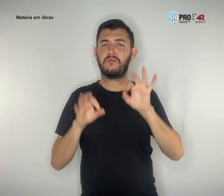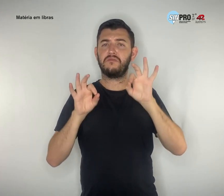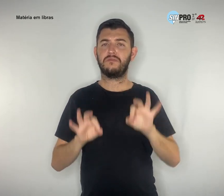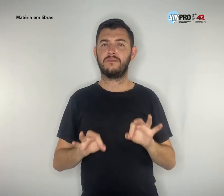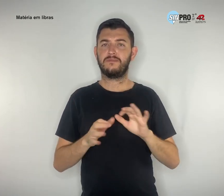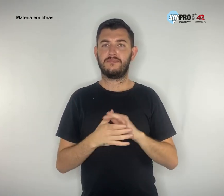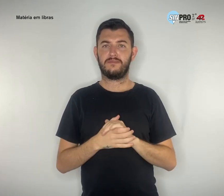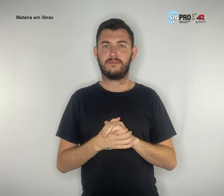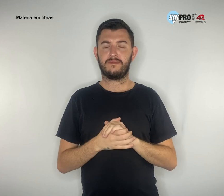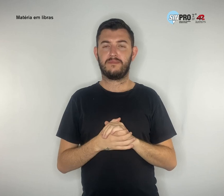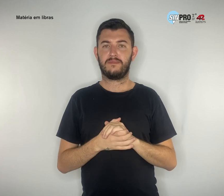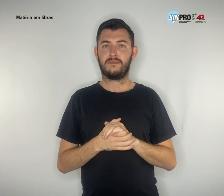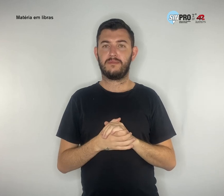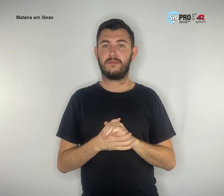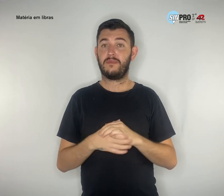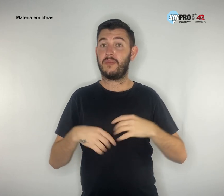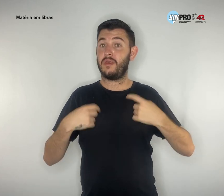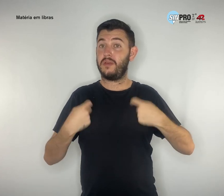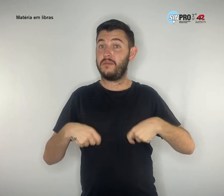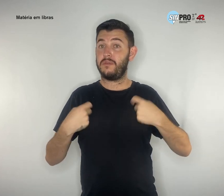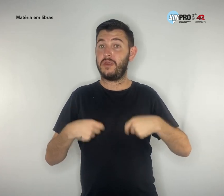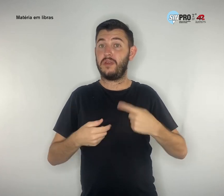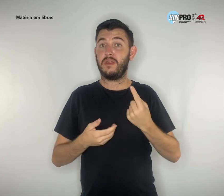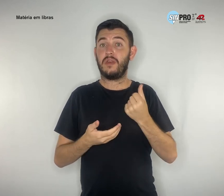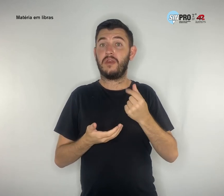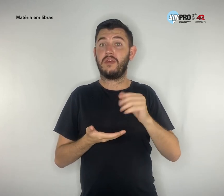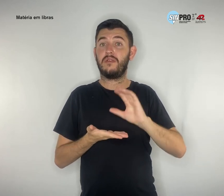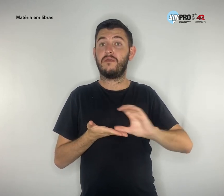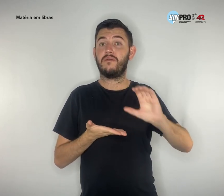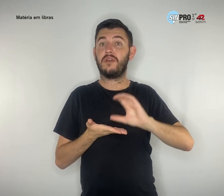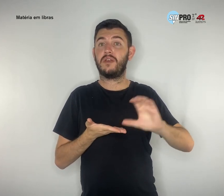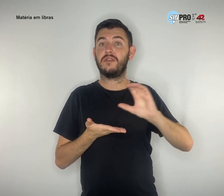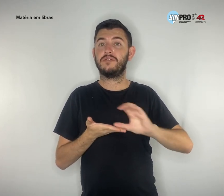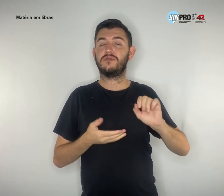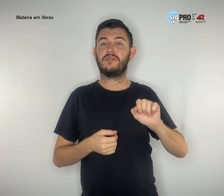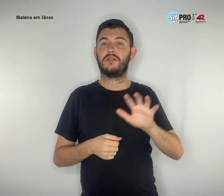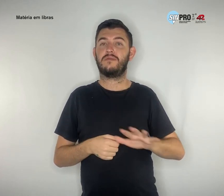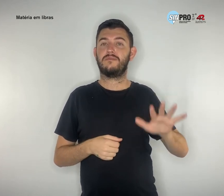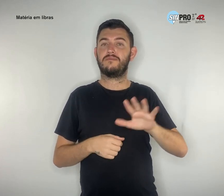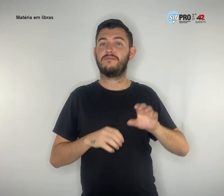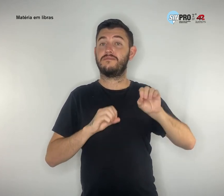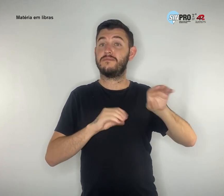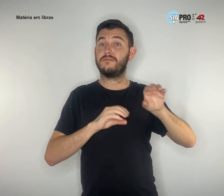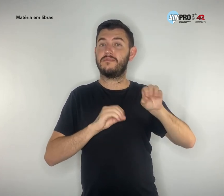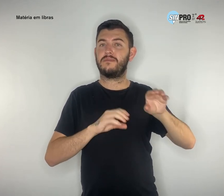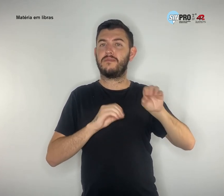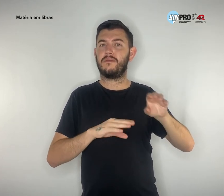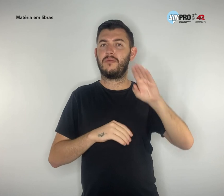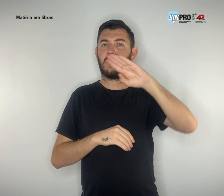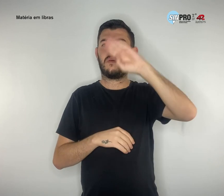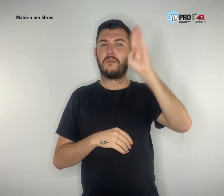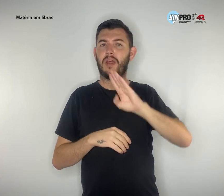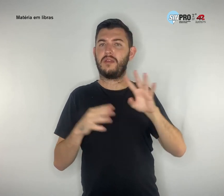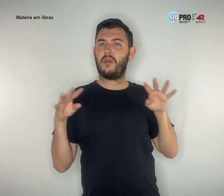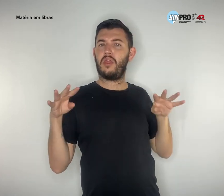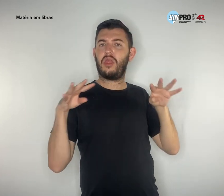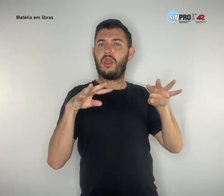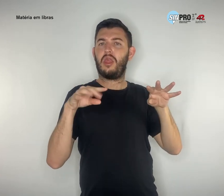preciso investir na educação. O Brasil tem sido palco de notícias com uma realidade